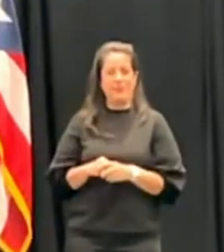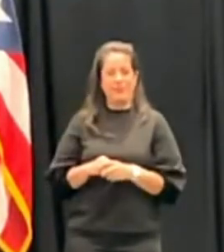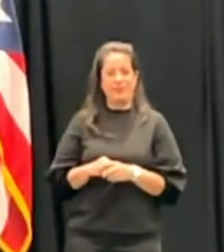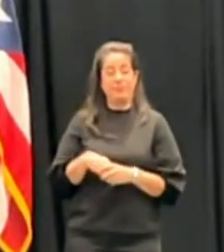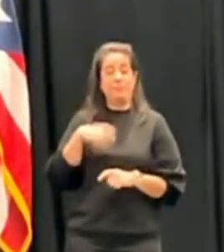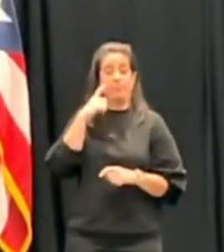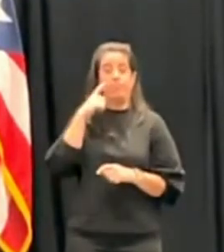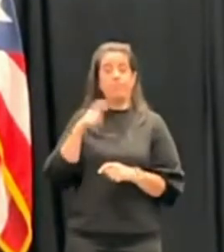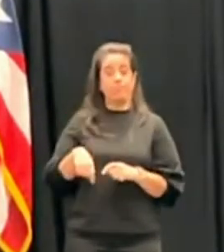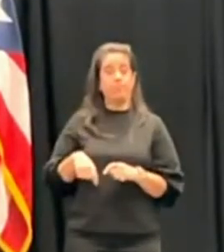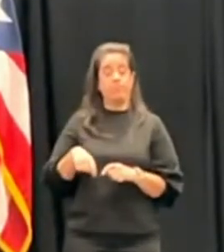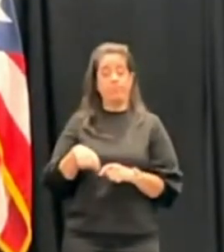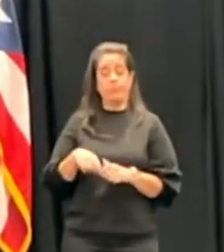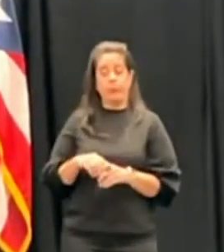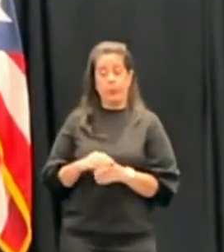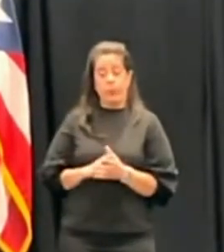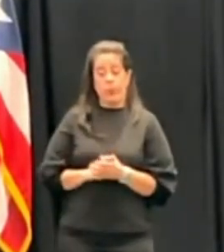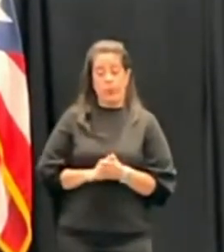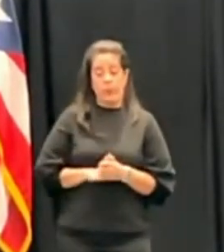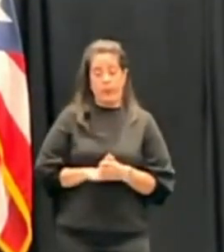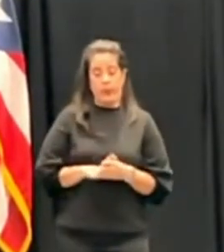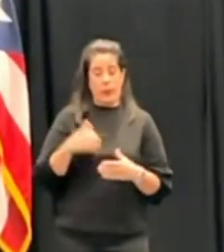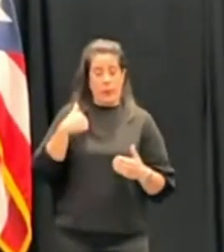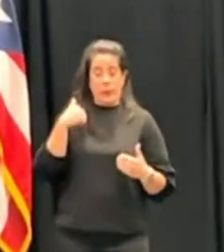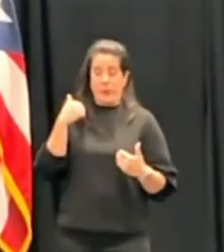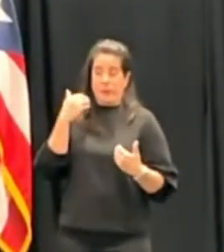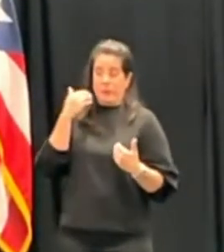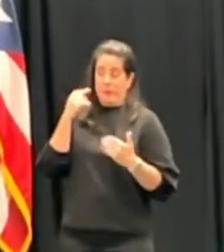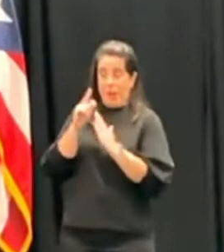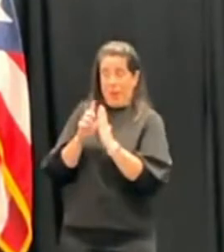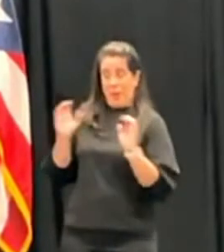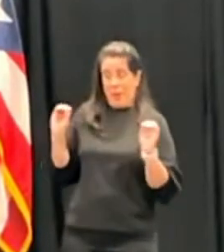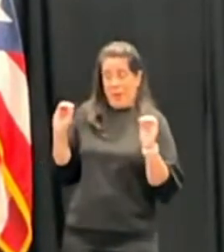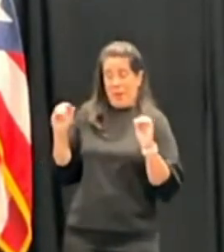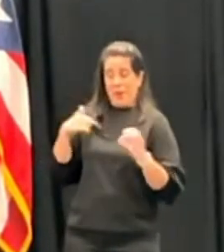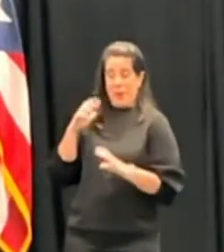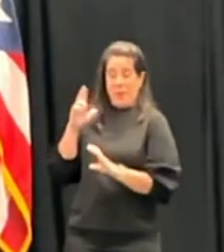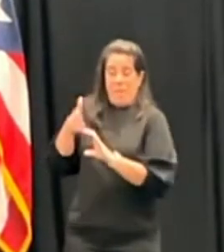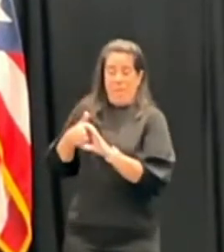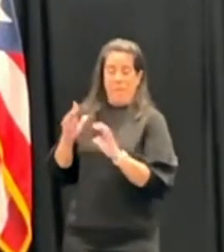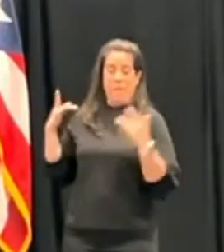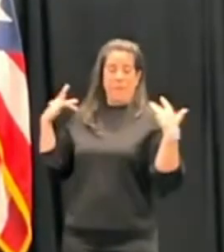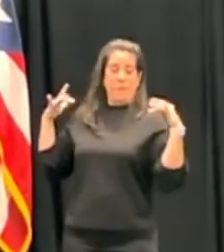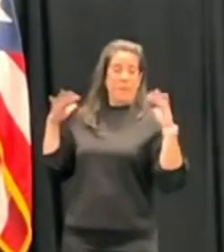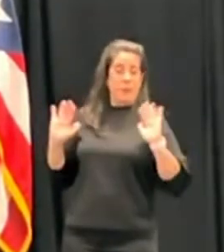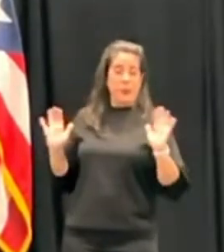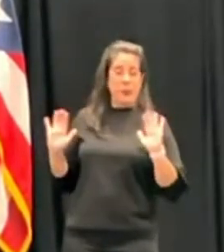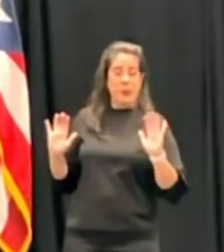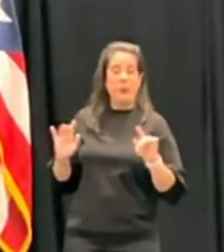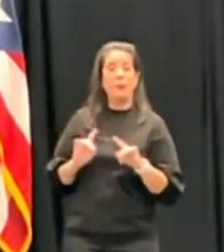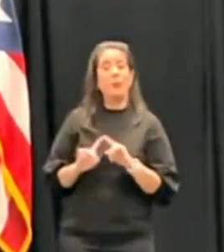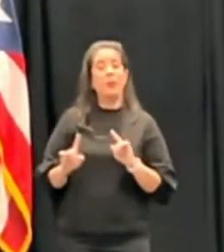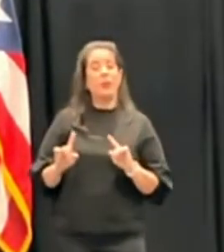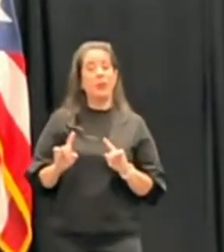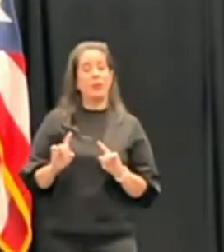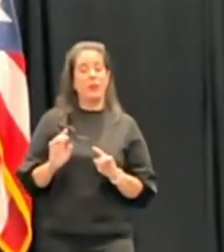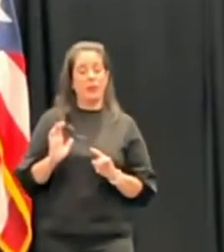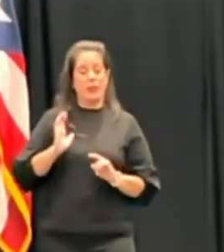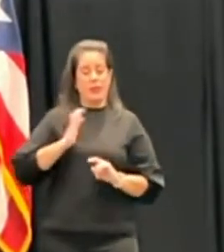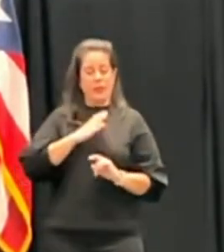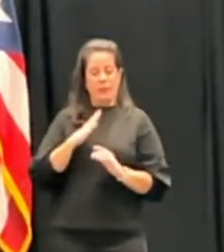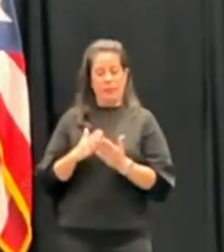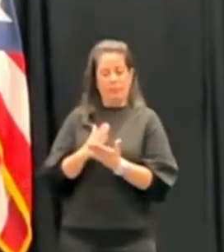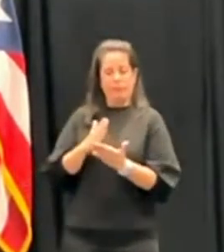Fíjense que en nuestro... Y yo no soy abogado, ni me quiero meter en los campos de los abogados, pero en nuestro Estado de Derecho